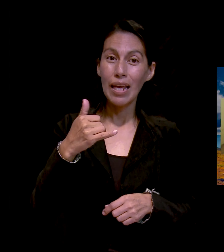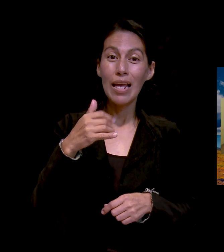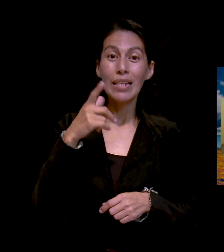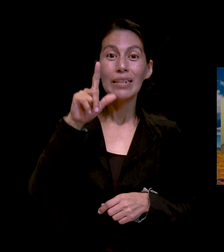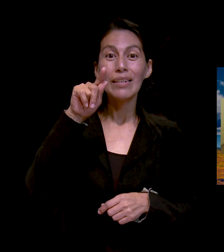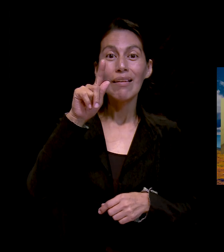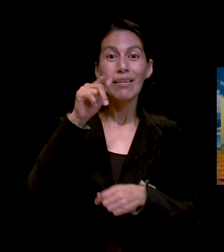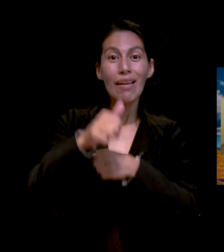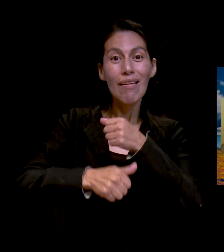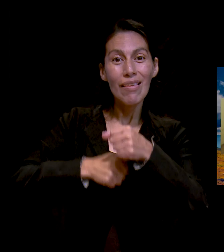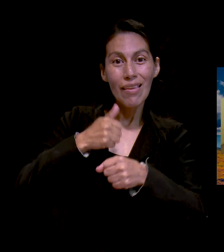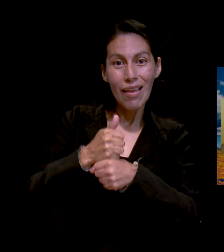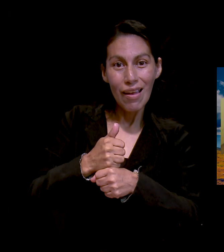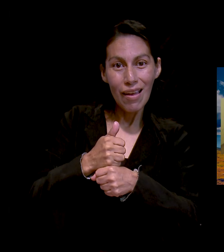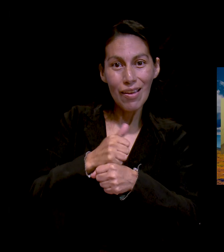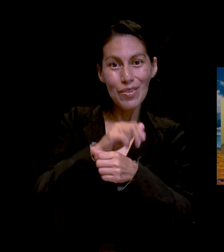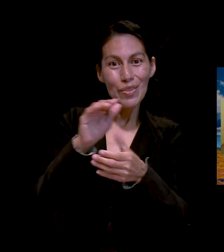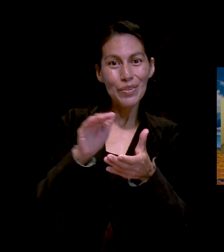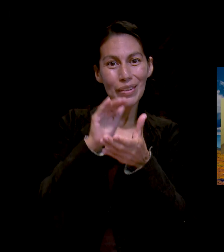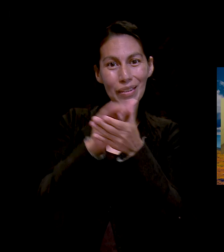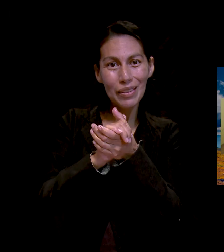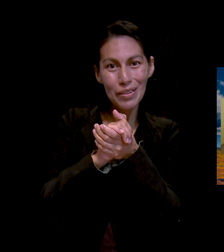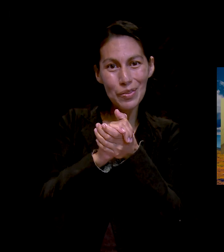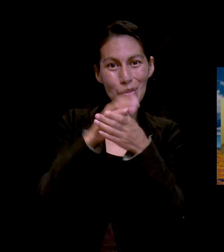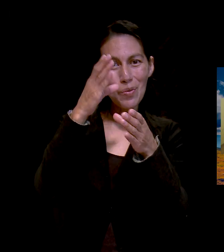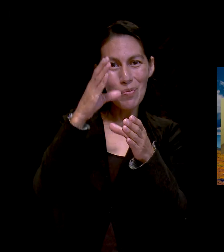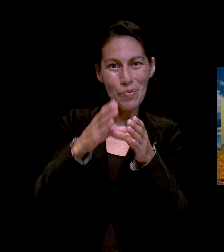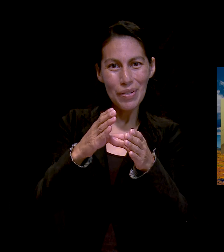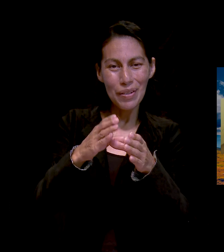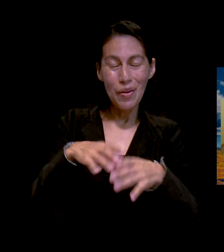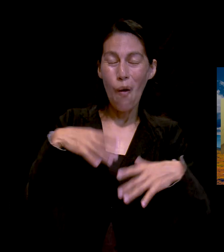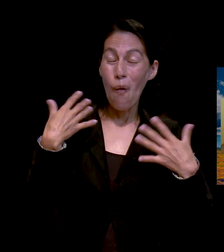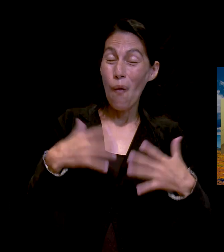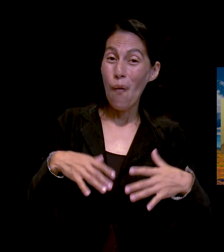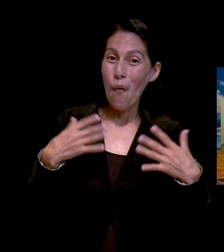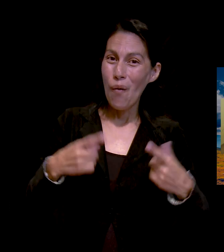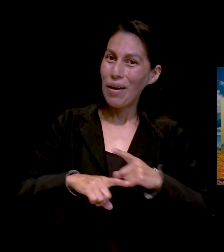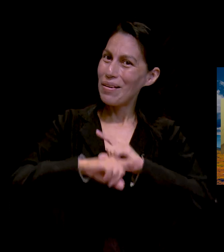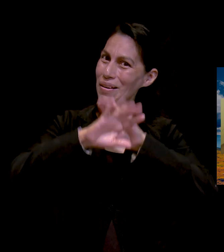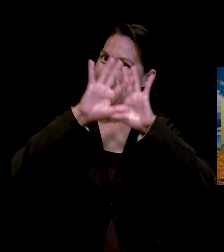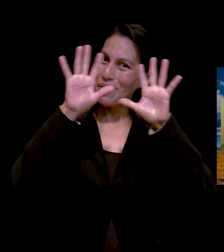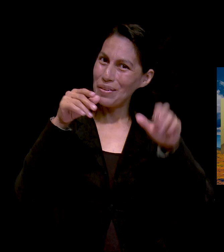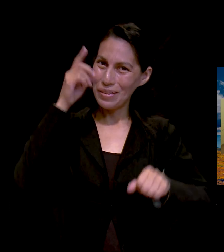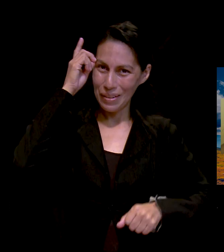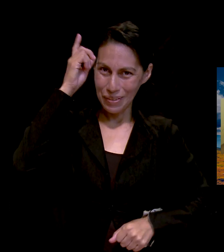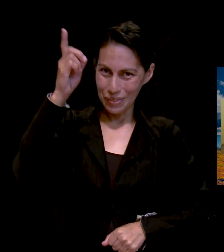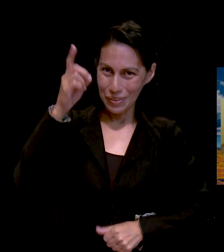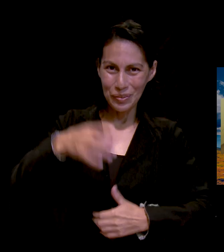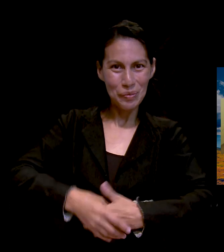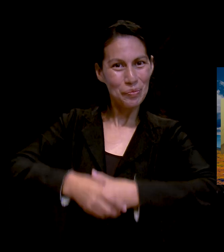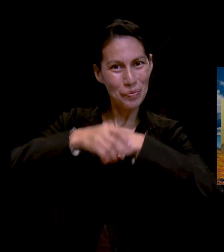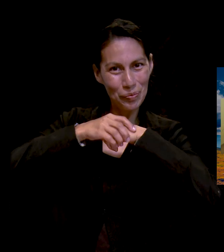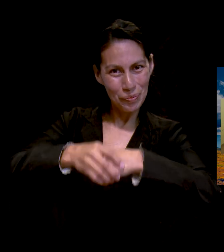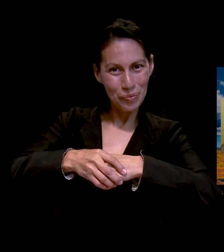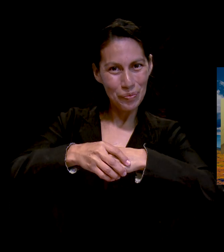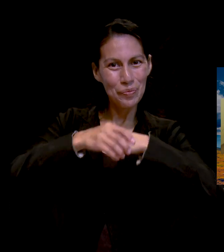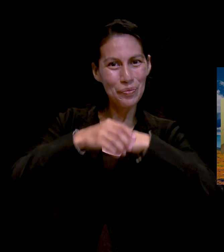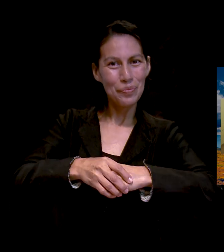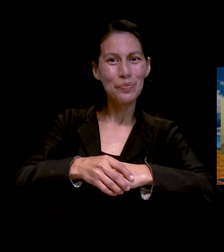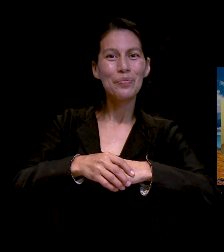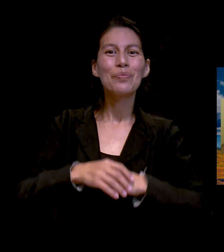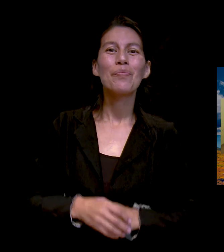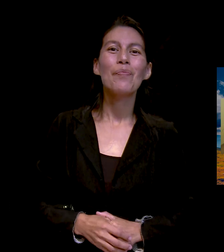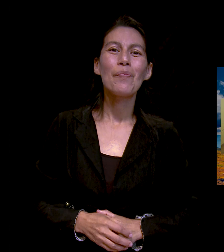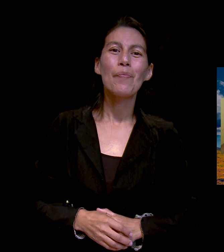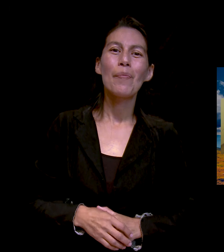70 años, 70 gloria a Dios y un saludo para ellos y para todos sus hijos